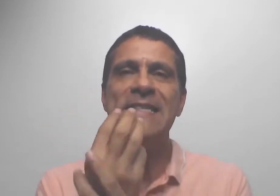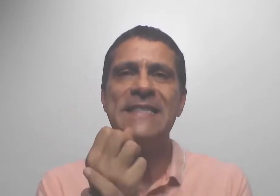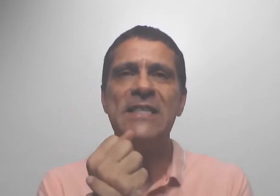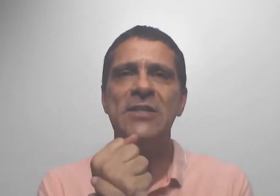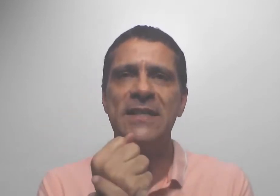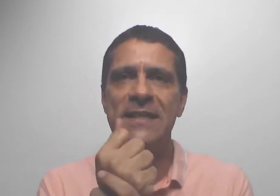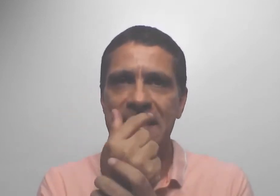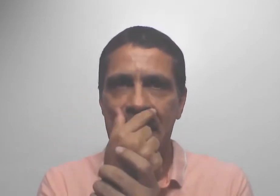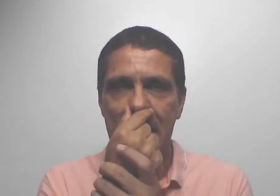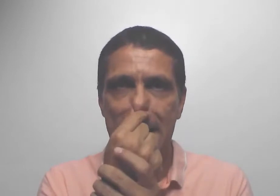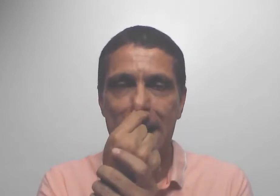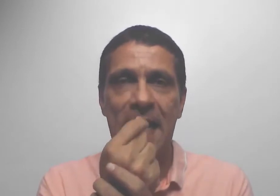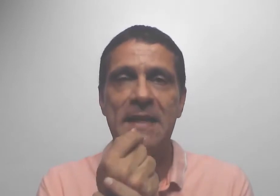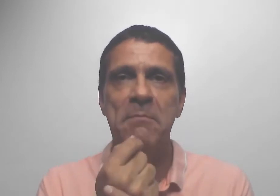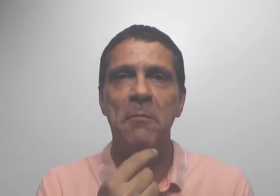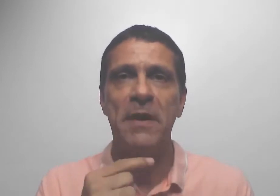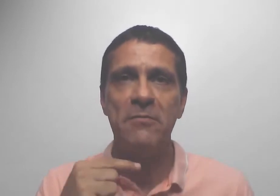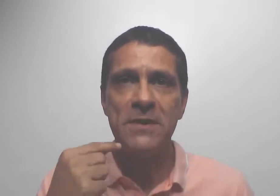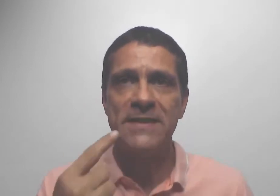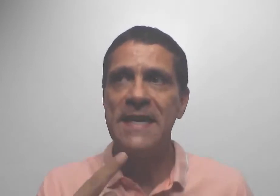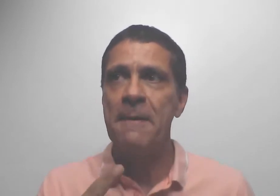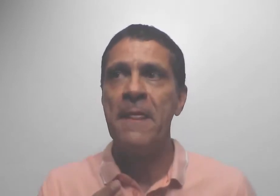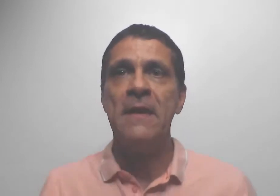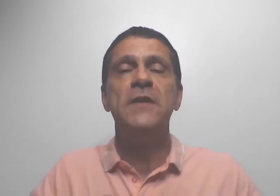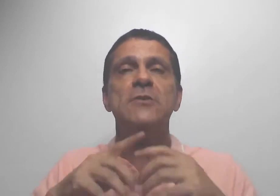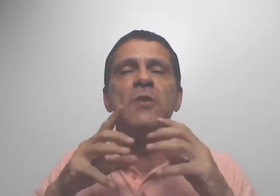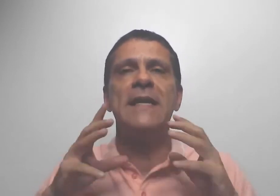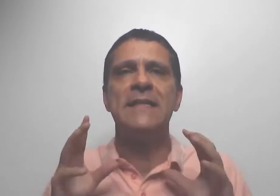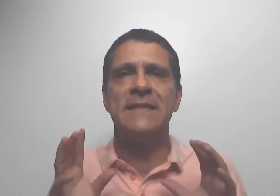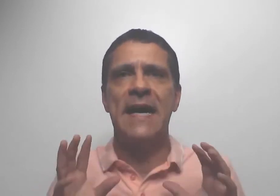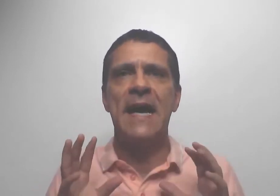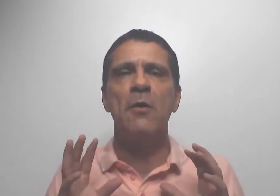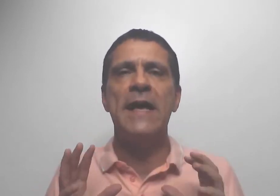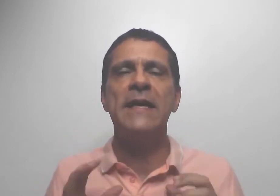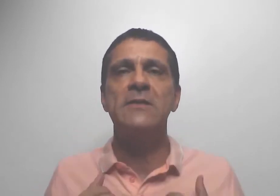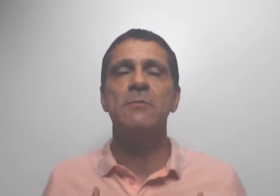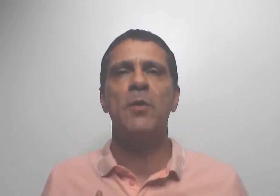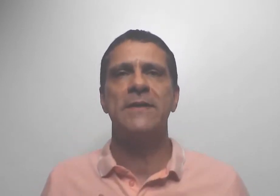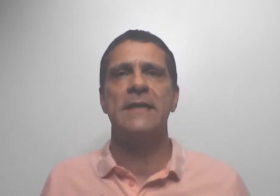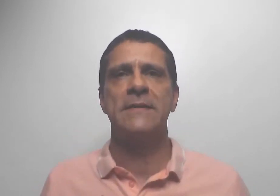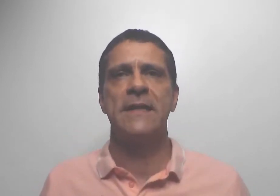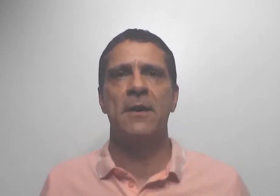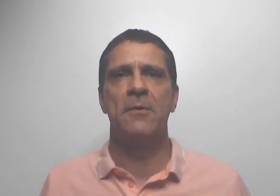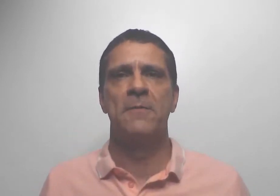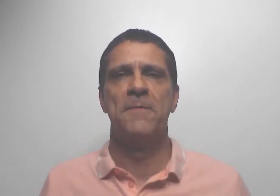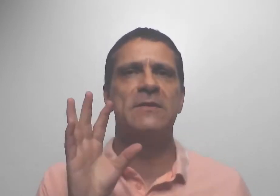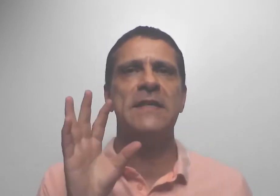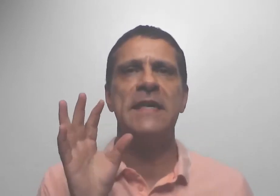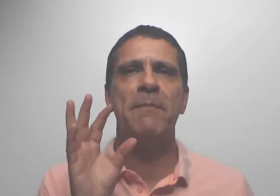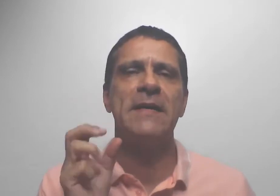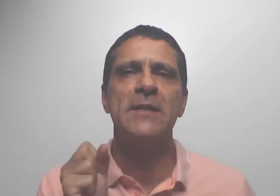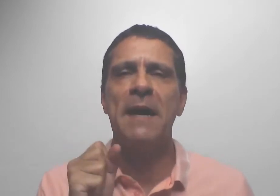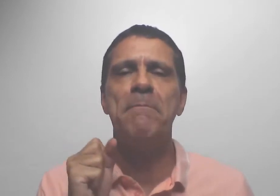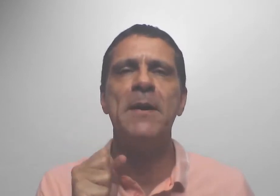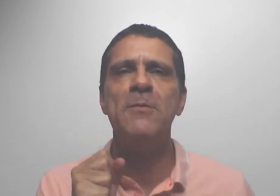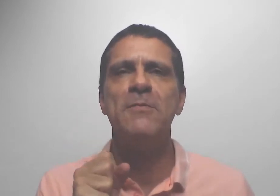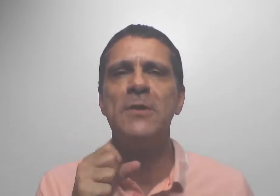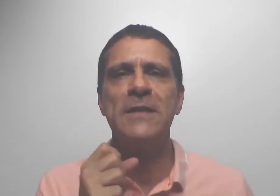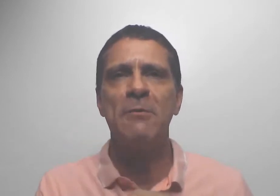existe em cada mão, pra você visualizar este potencial. Às vezes, a partir da mão, você